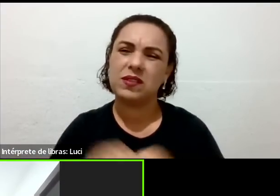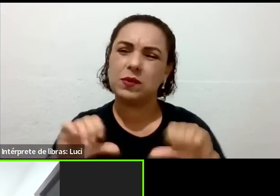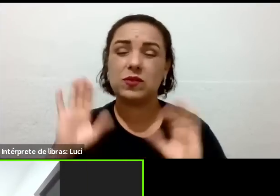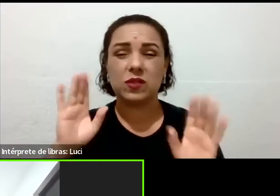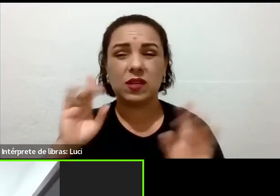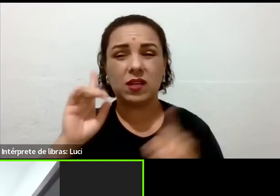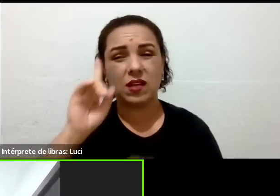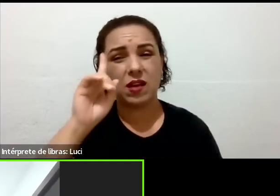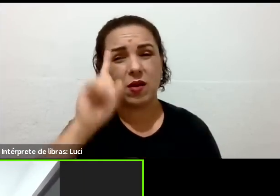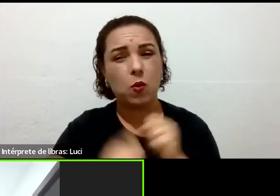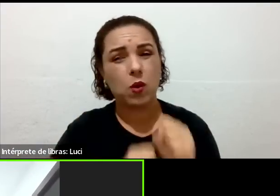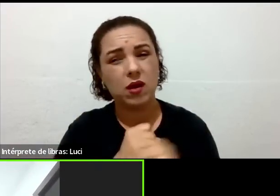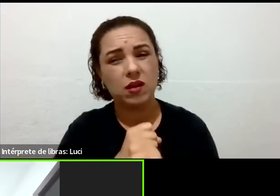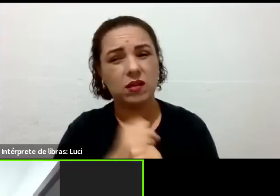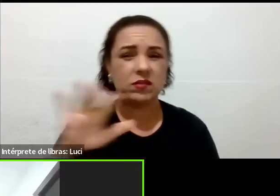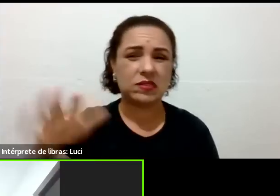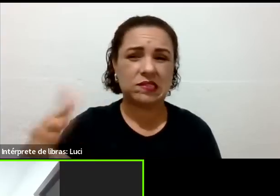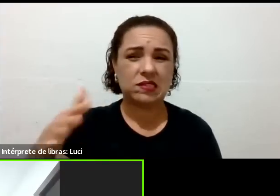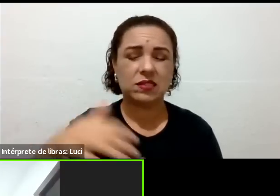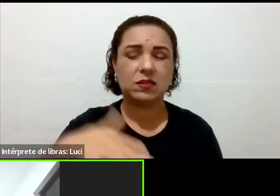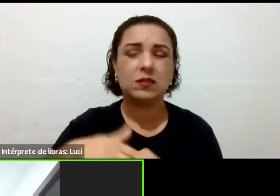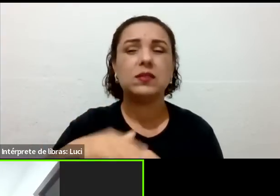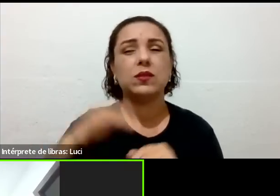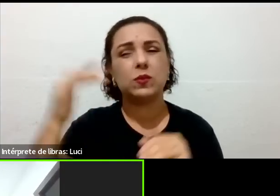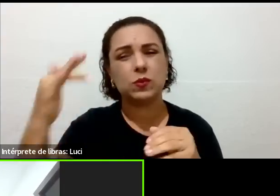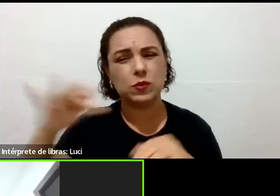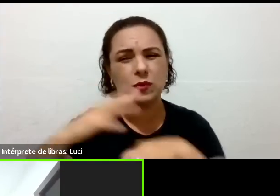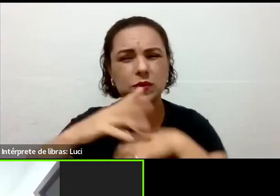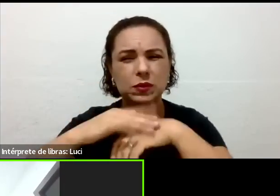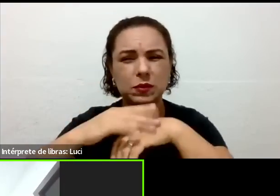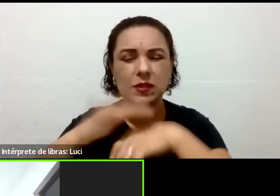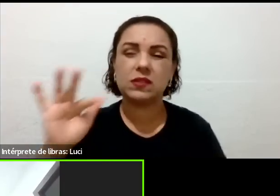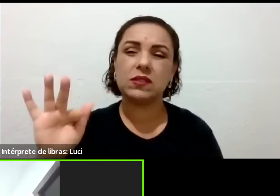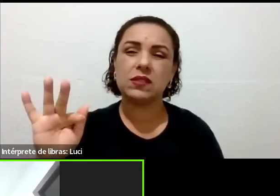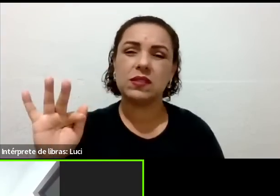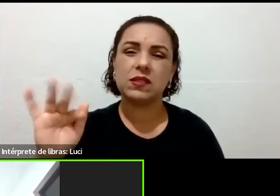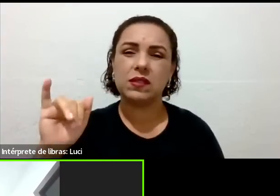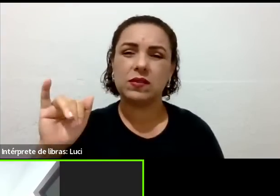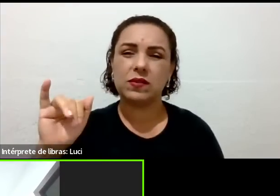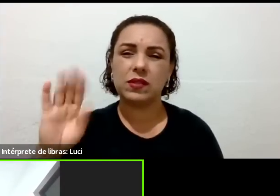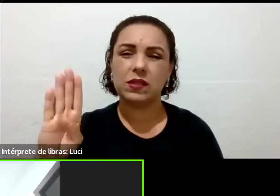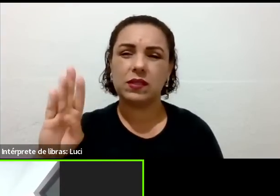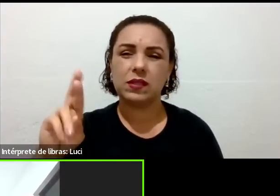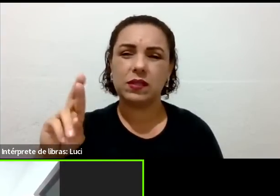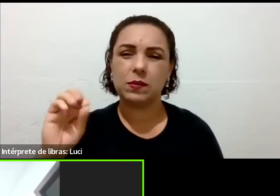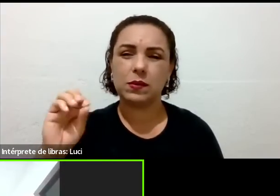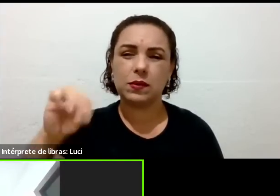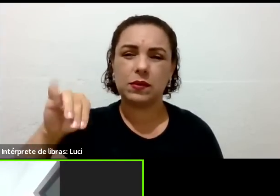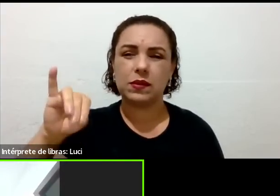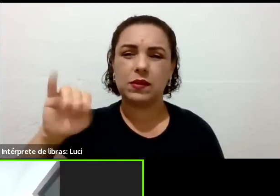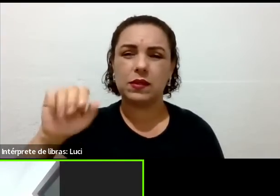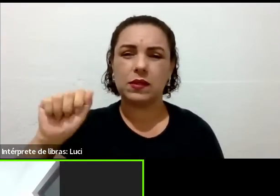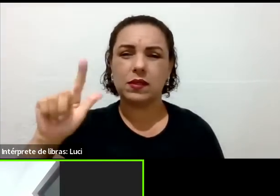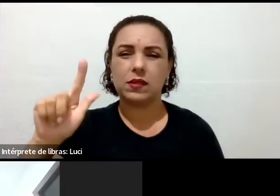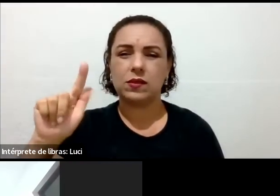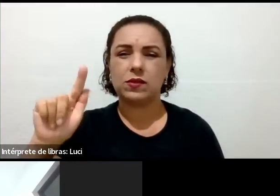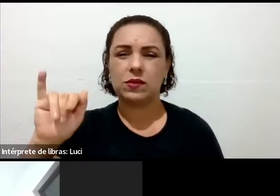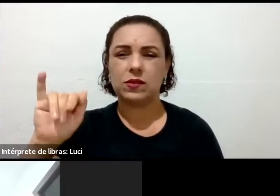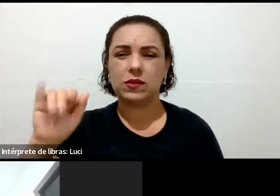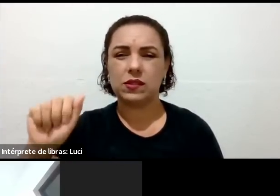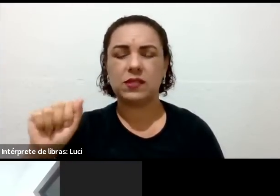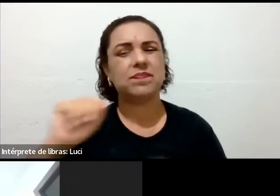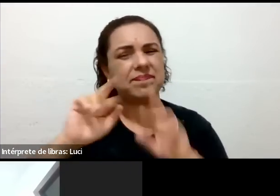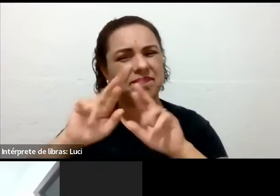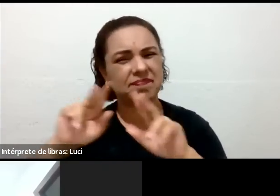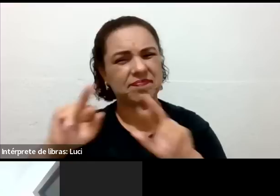descobri, né? E ela realmente me atrapalha muito, né? A minha vida social, tudo, tudo, tudo. É muito difícil pra